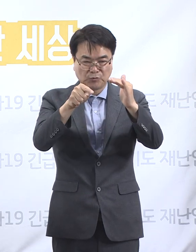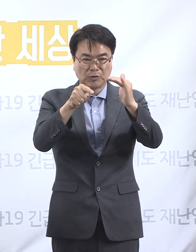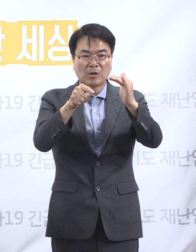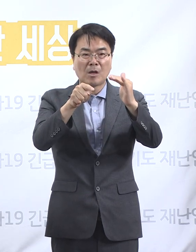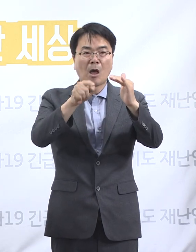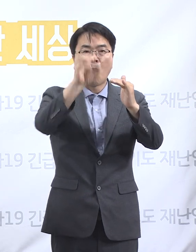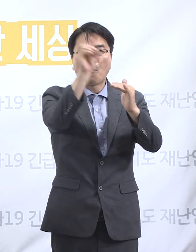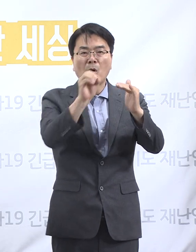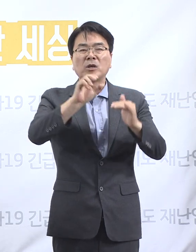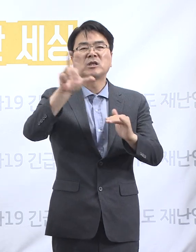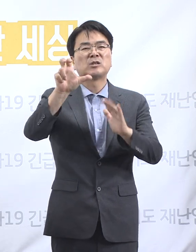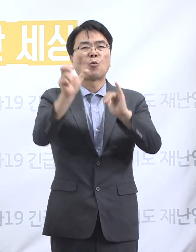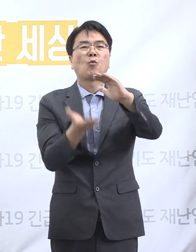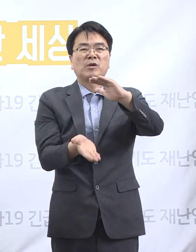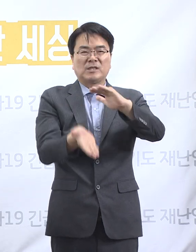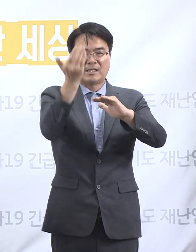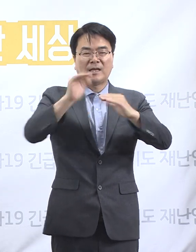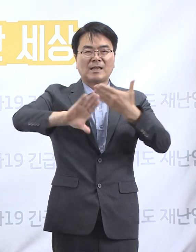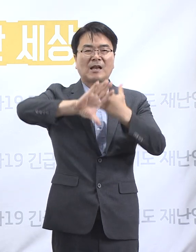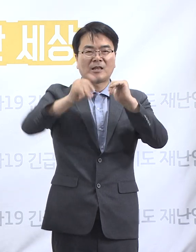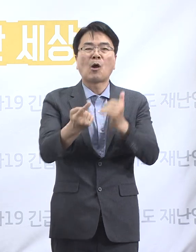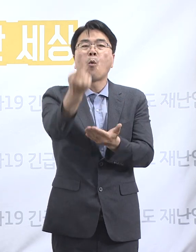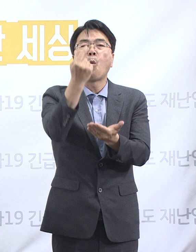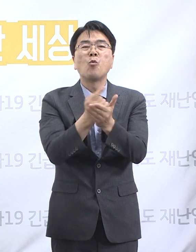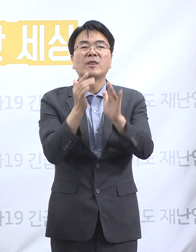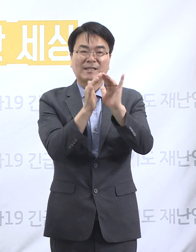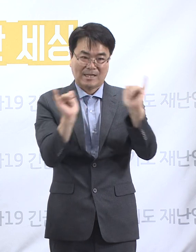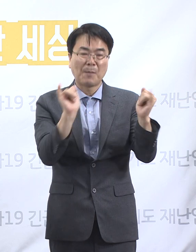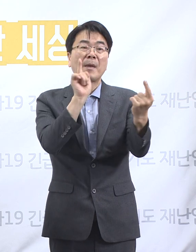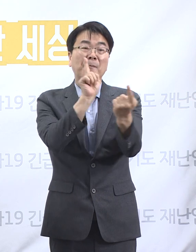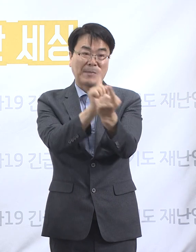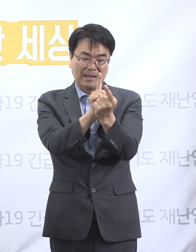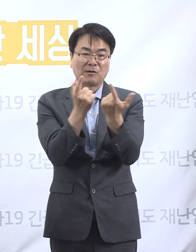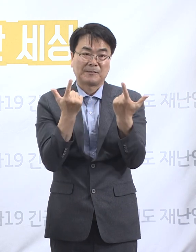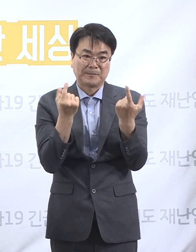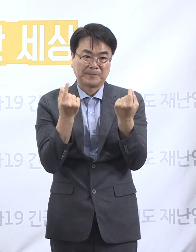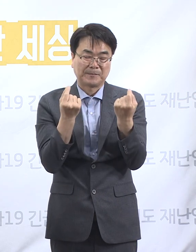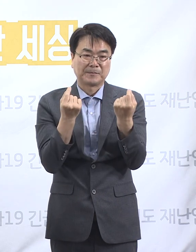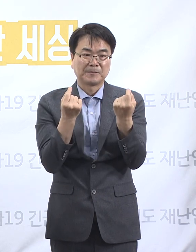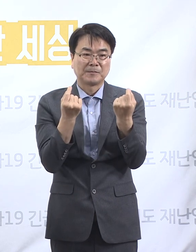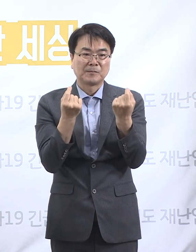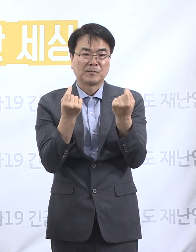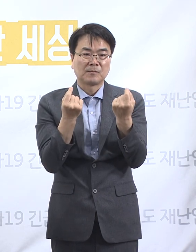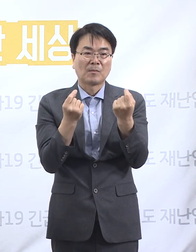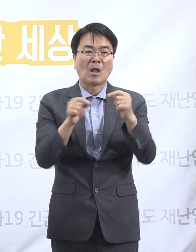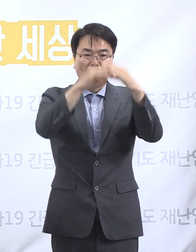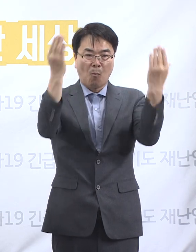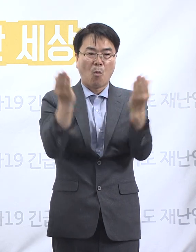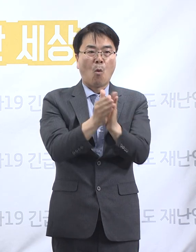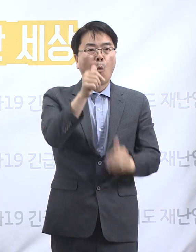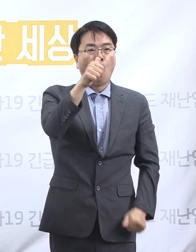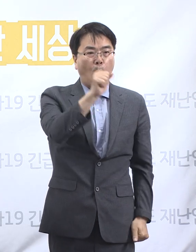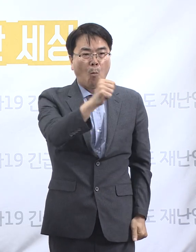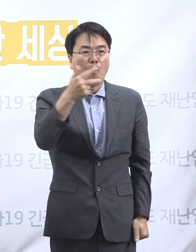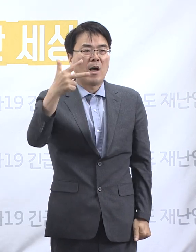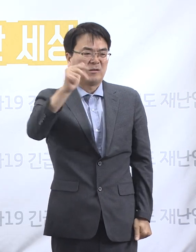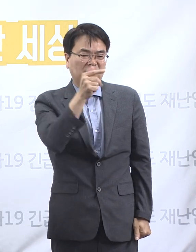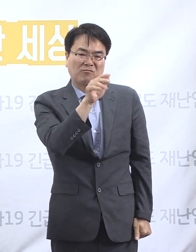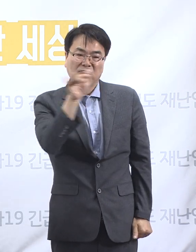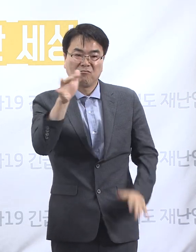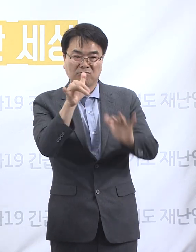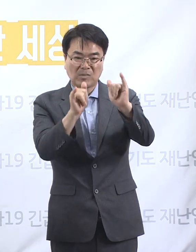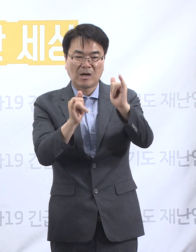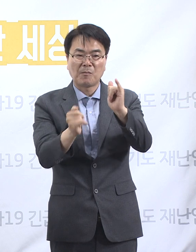95명이 해외입국자입니다. 4월 1일 이후 도내 해외입국자는 총 5724명으로